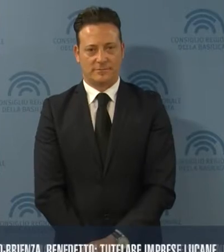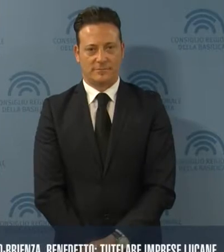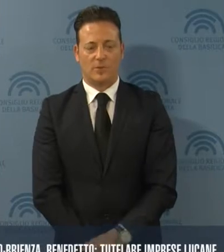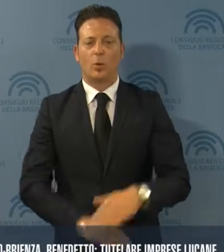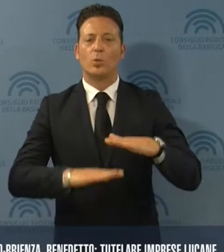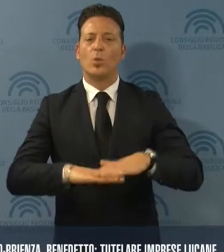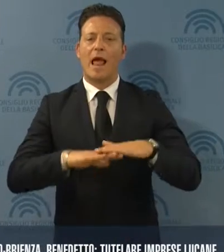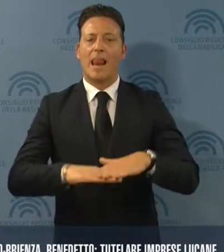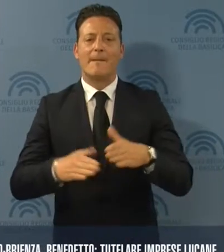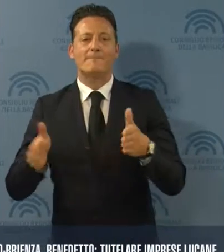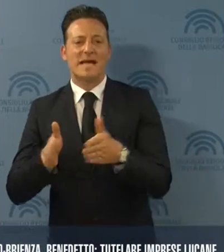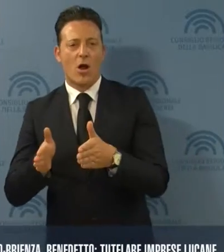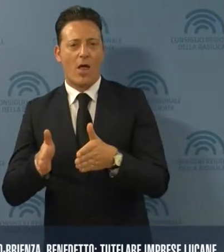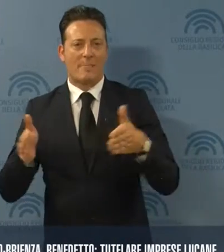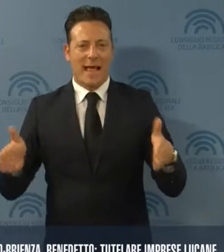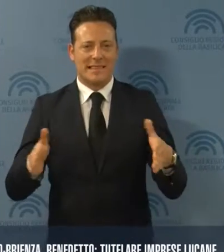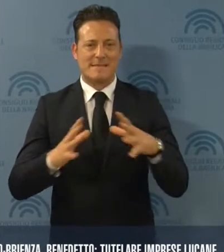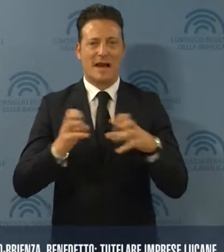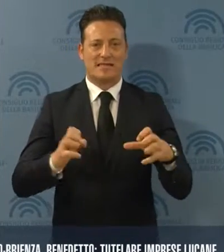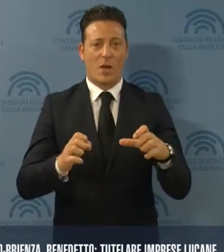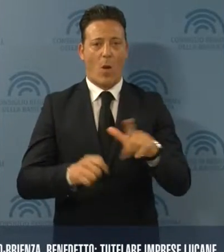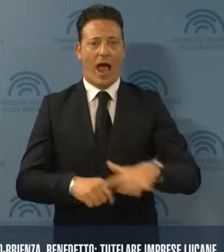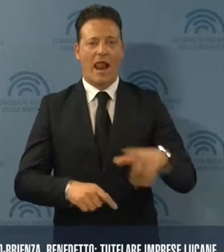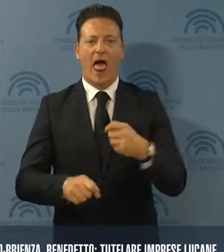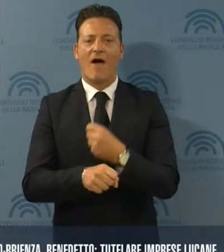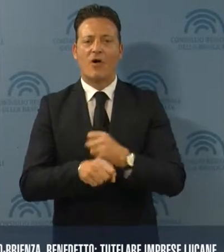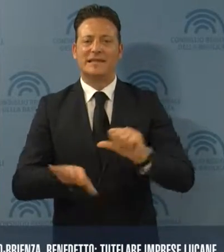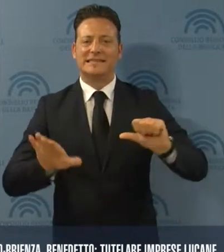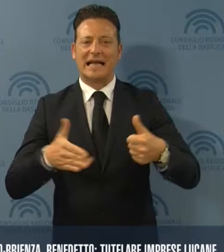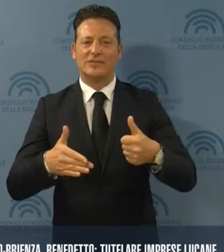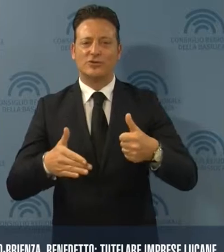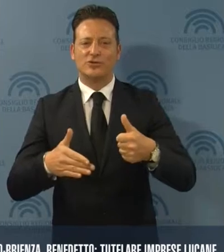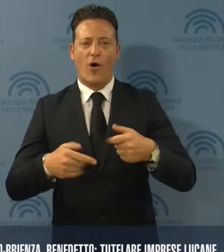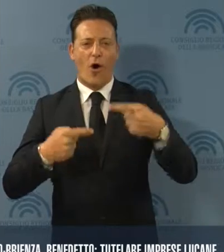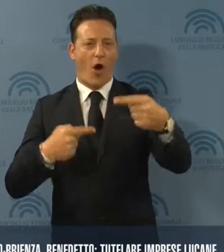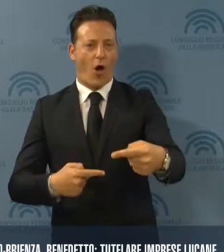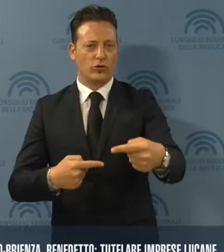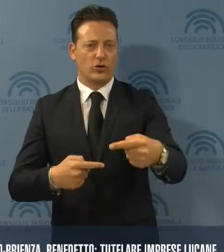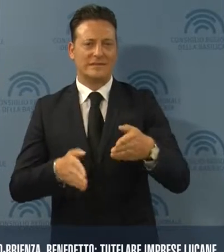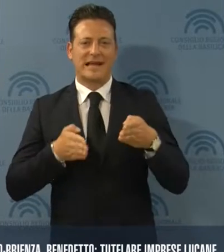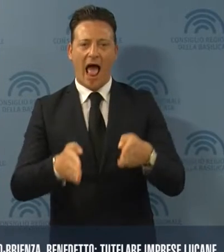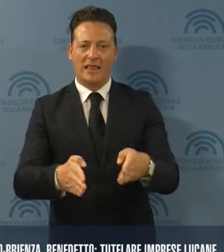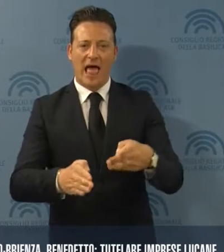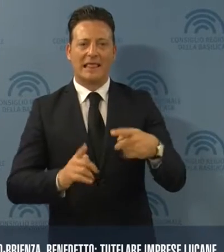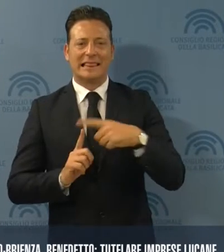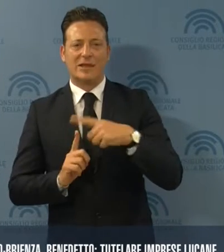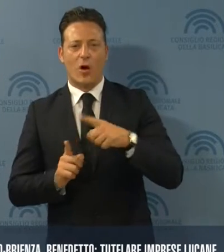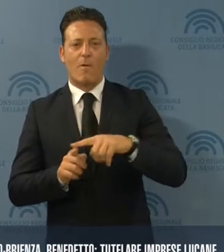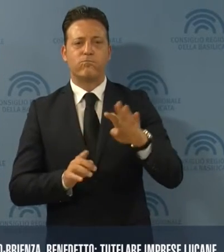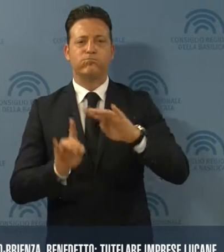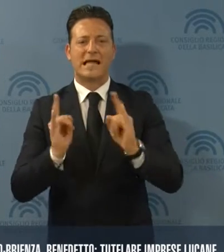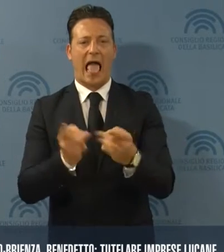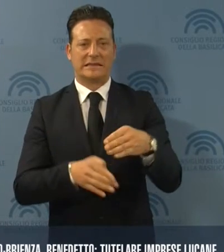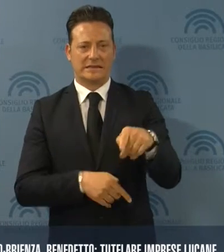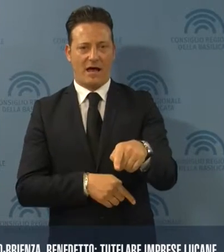Tutelare le piccole e medie imprese lucane nei lavori per il sesto lotto della strada Tito-Brienza e la